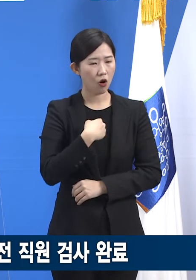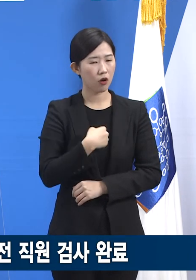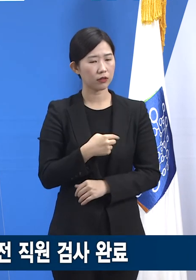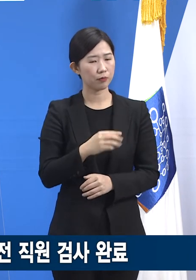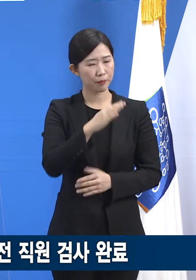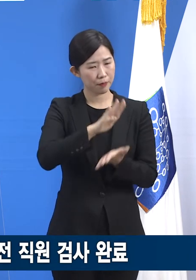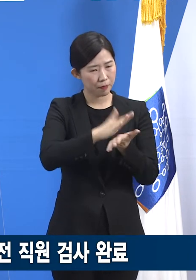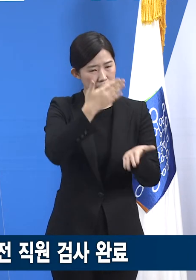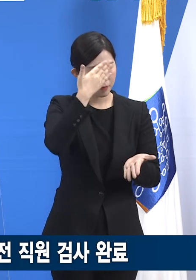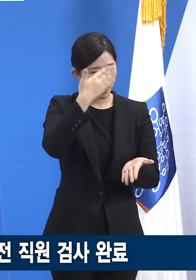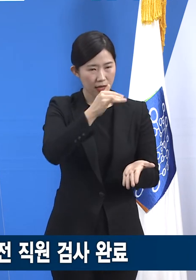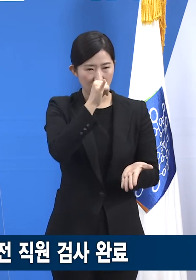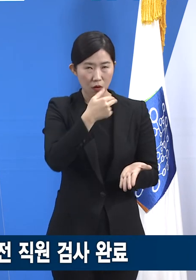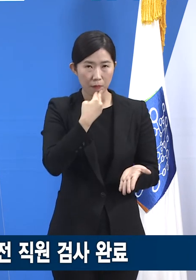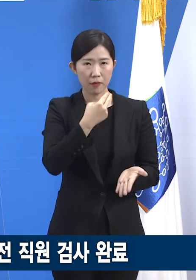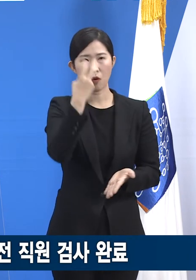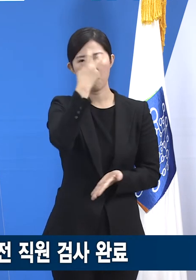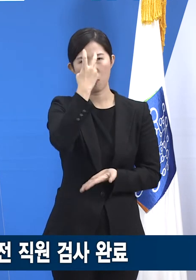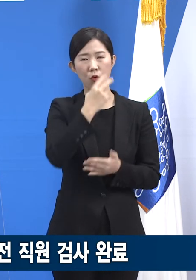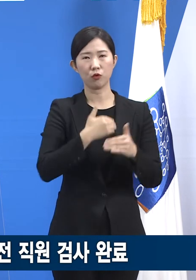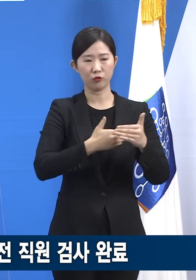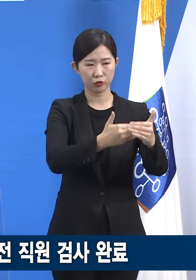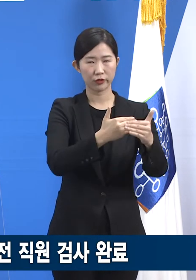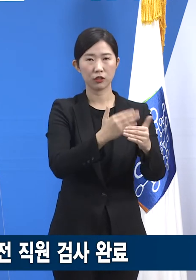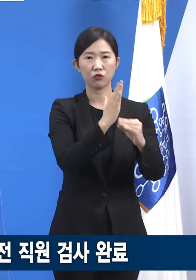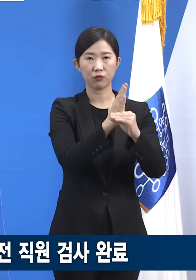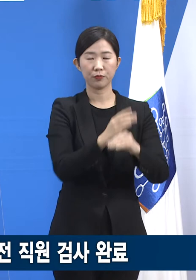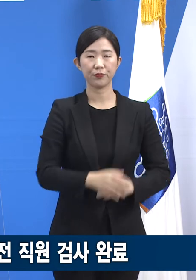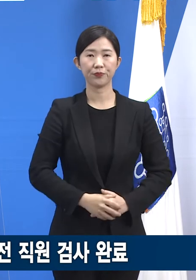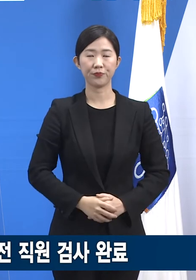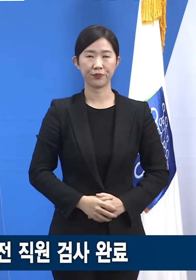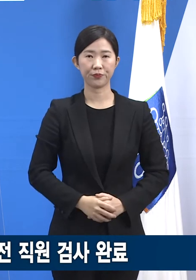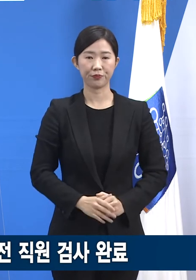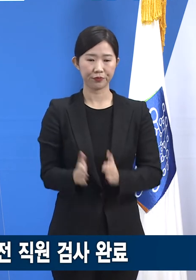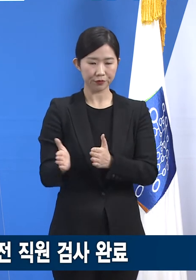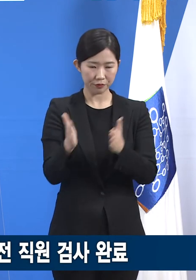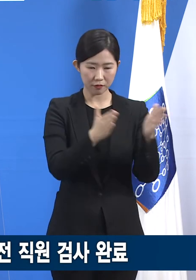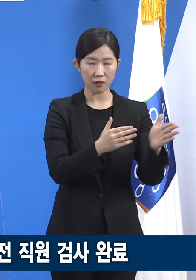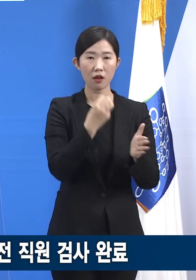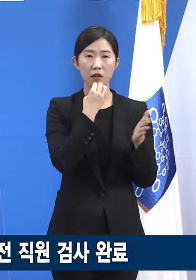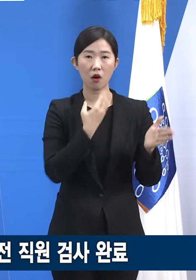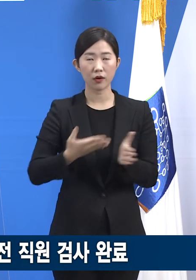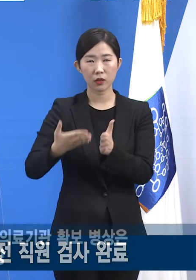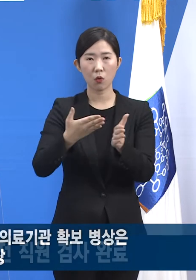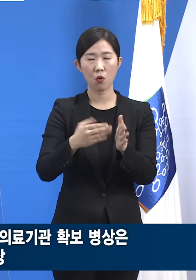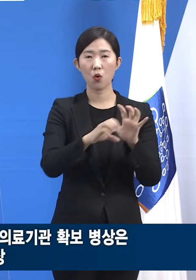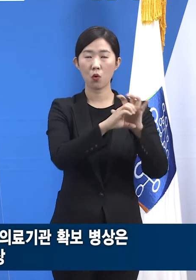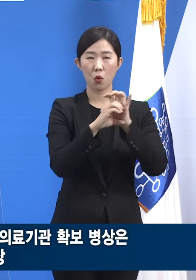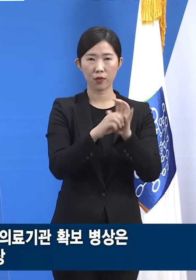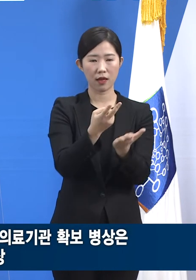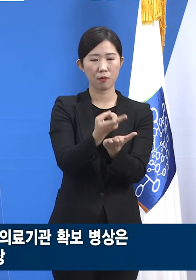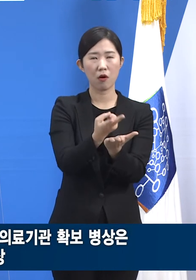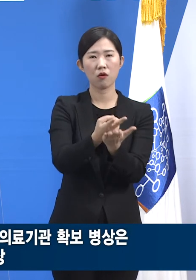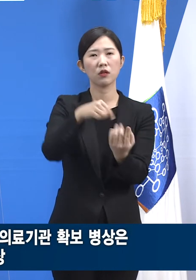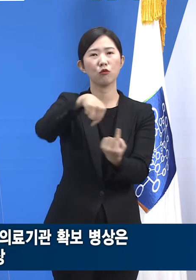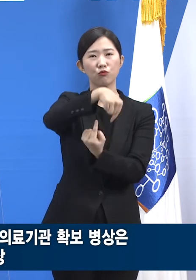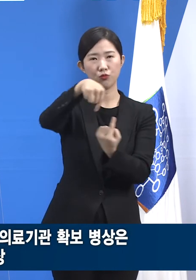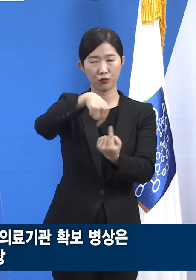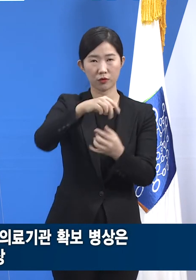모니터링 중입니다. 다음은 경기도 코로나19 진료의 병상 운영 현황입니다.